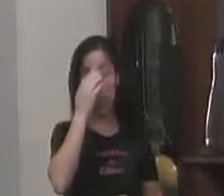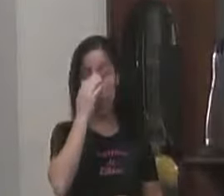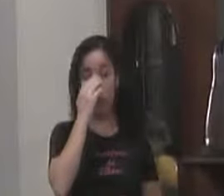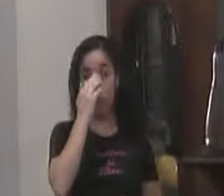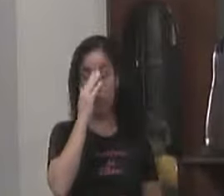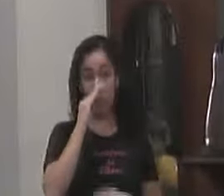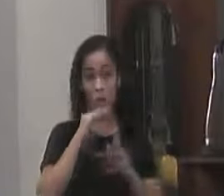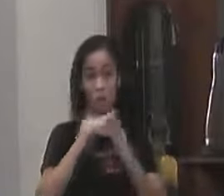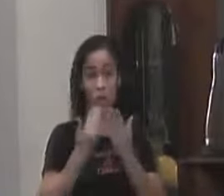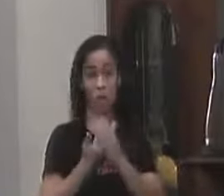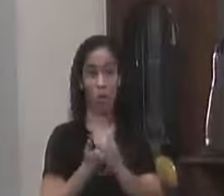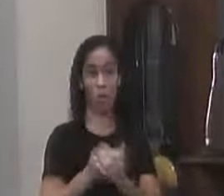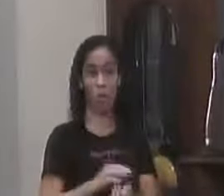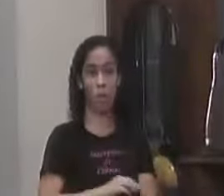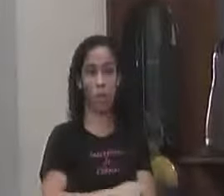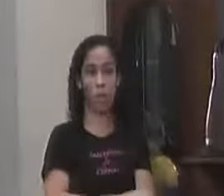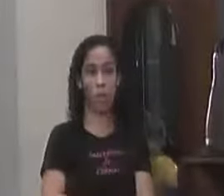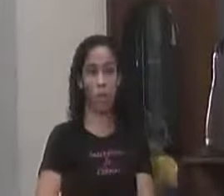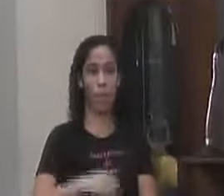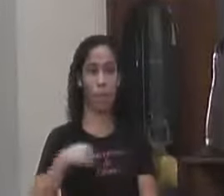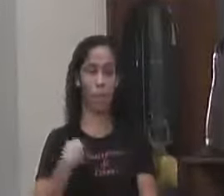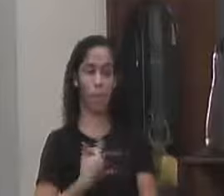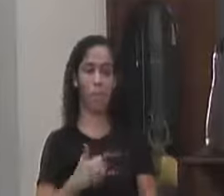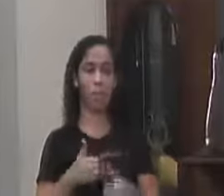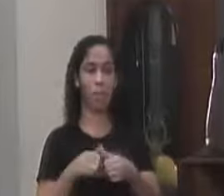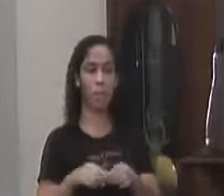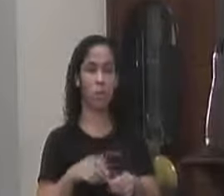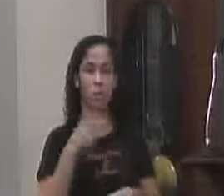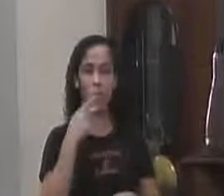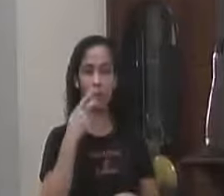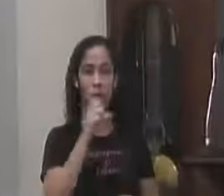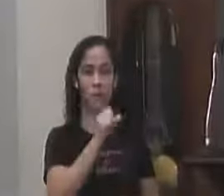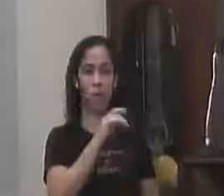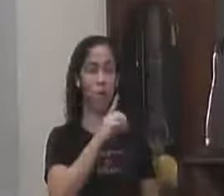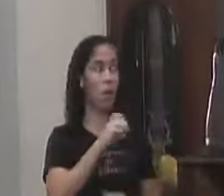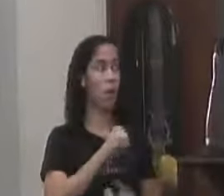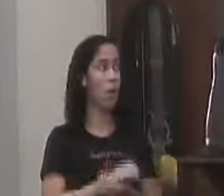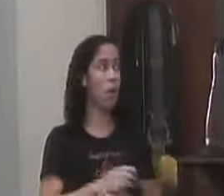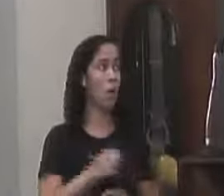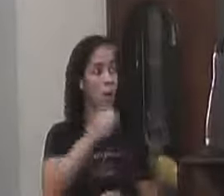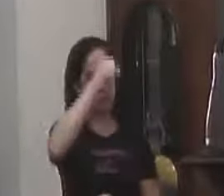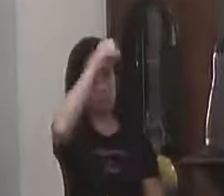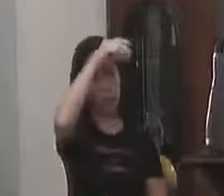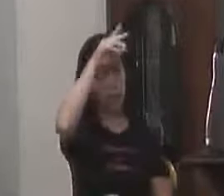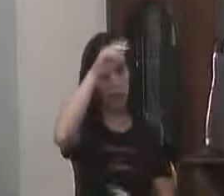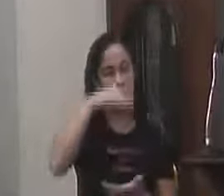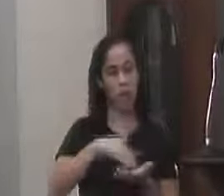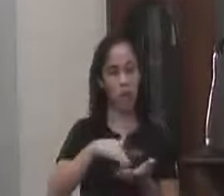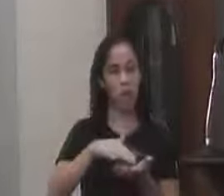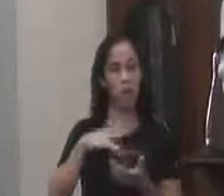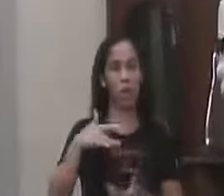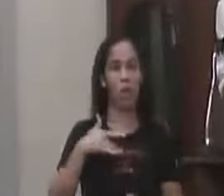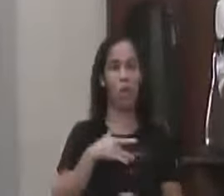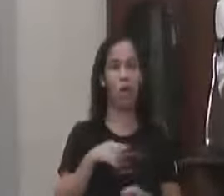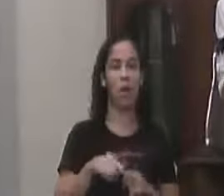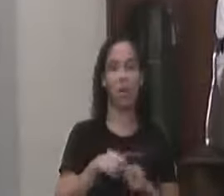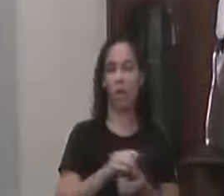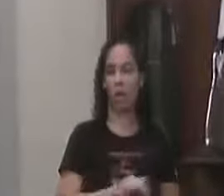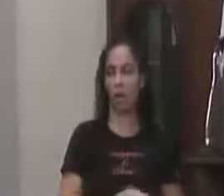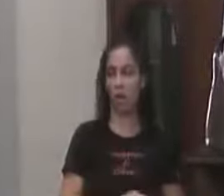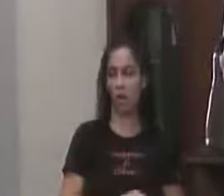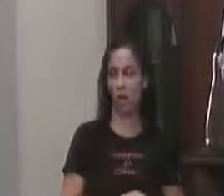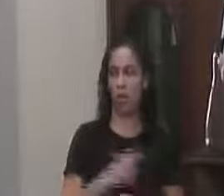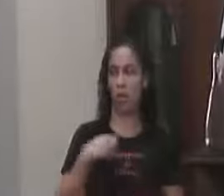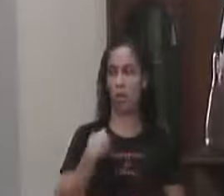Escola Nós estamos Falando Na sede Onde a prefeitura Está localizada E a secretaria De saúde Está localizada